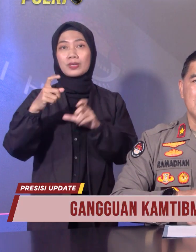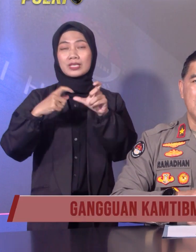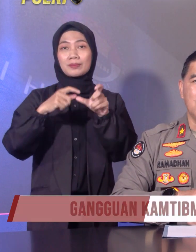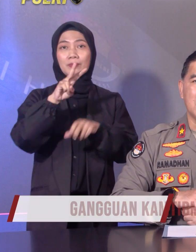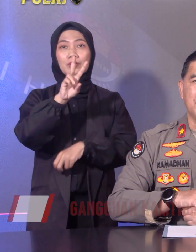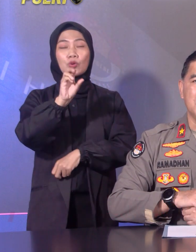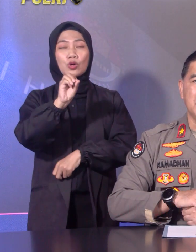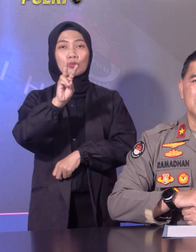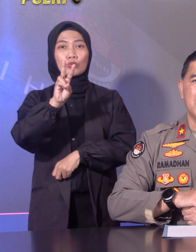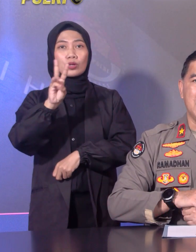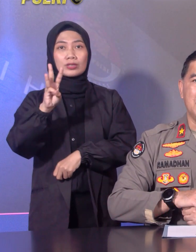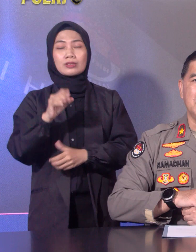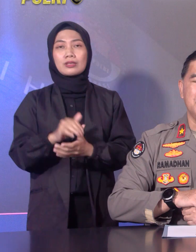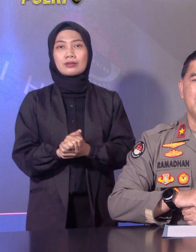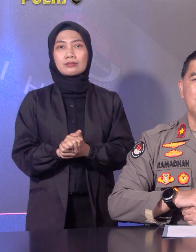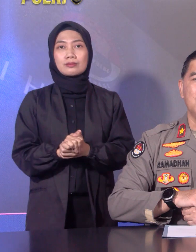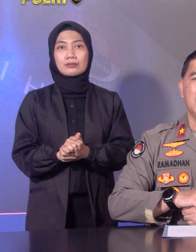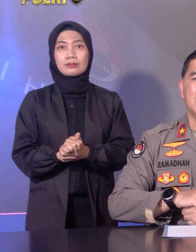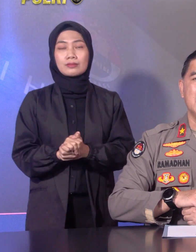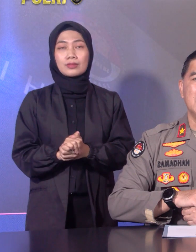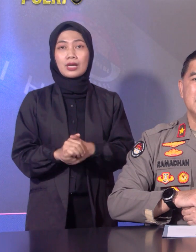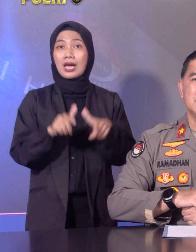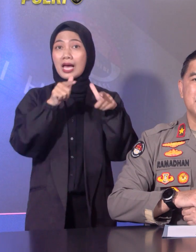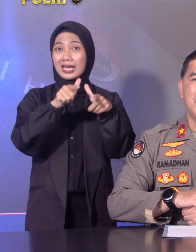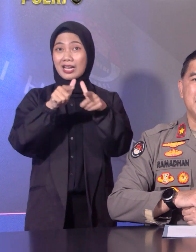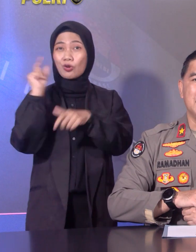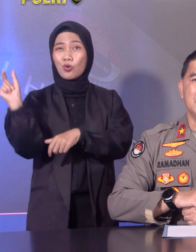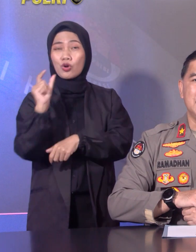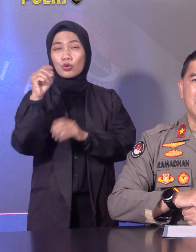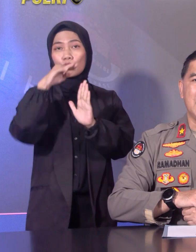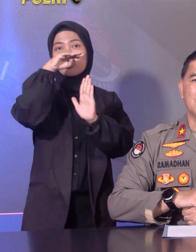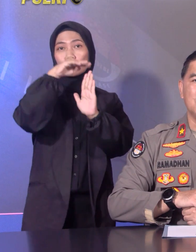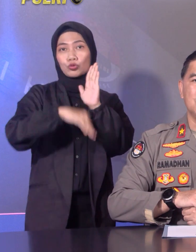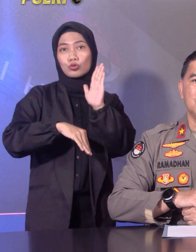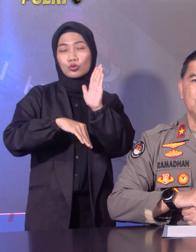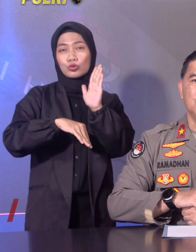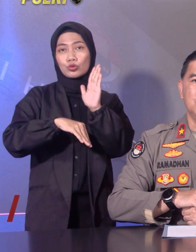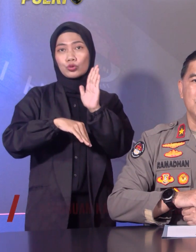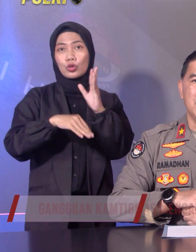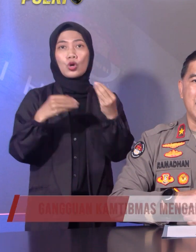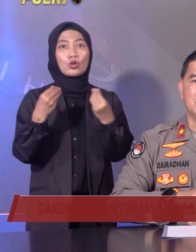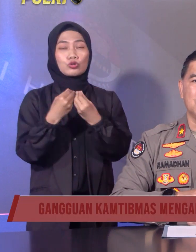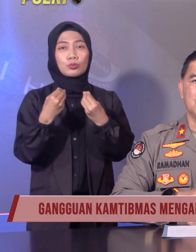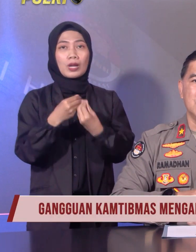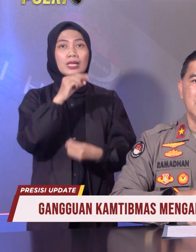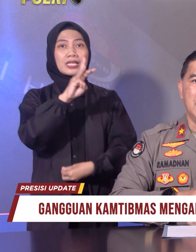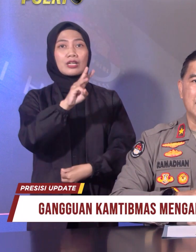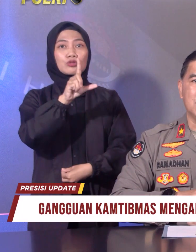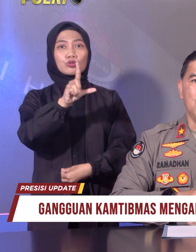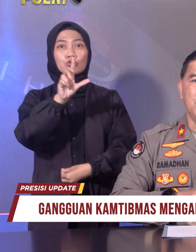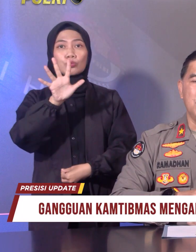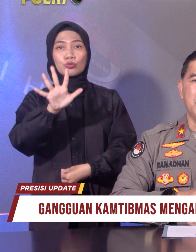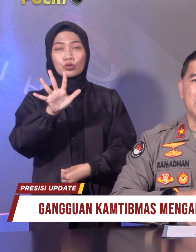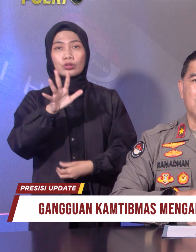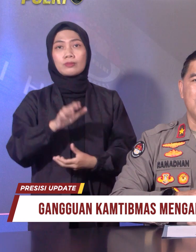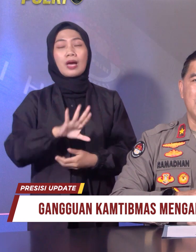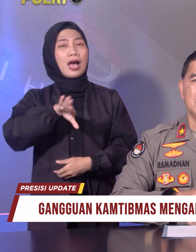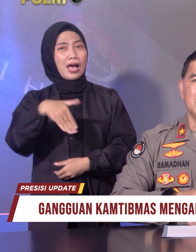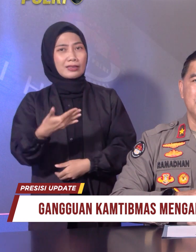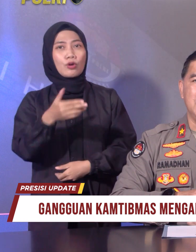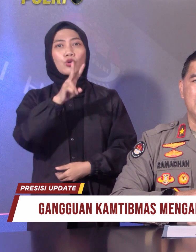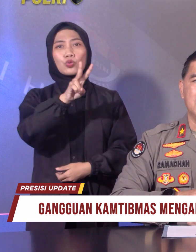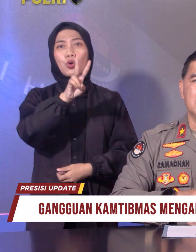gangguan Kam Dipumas mengalami penurunan sebanyak 375 kasus atau 24